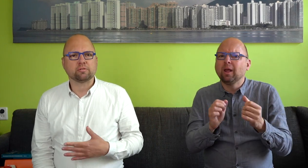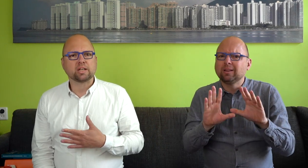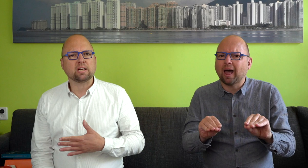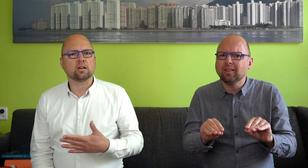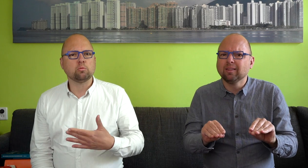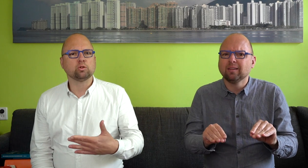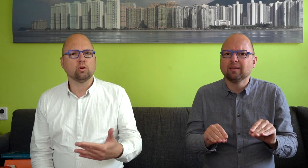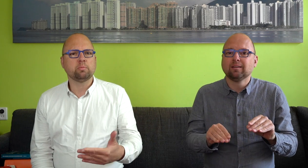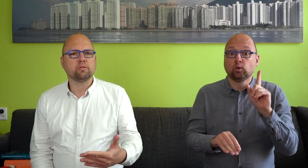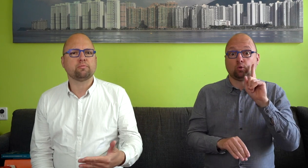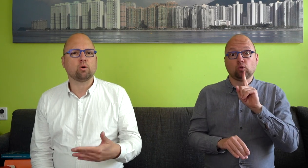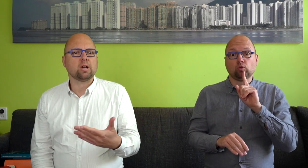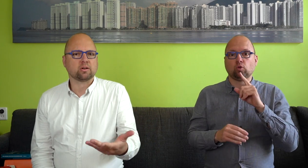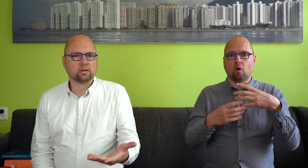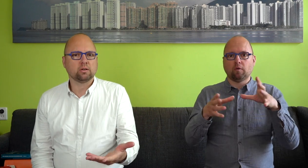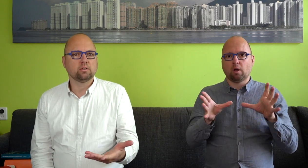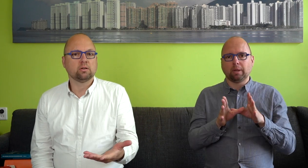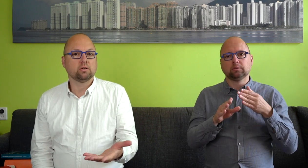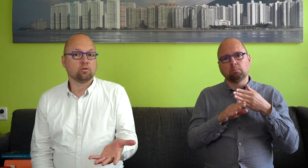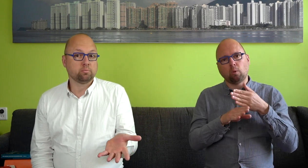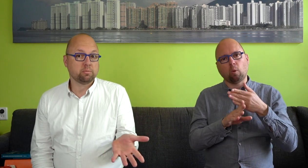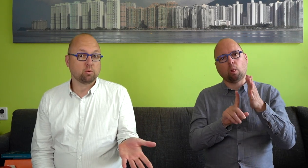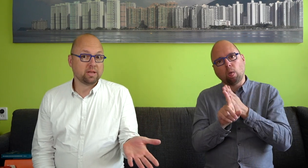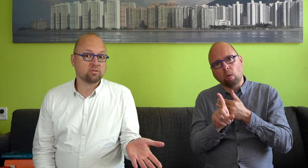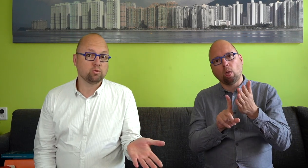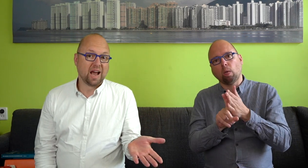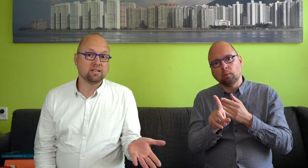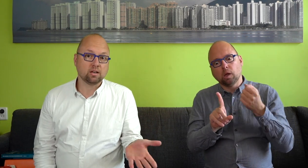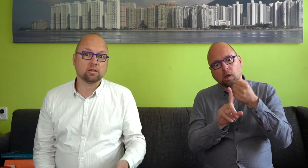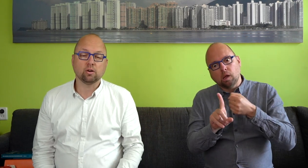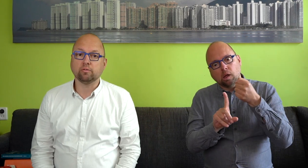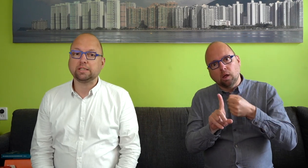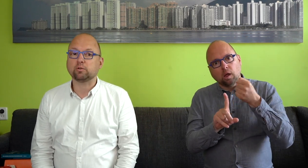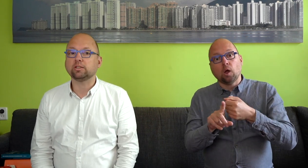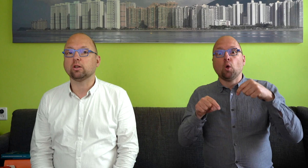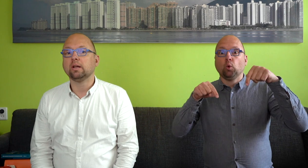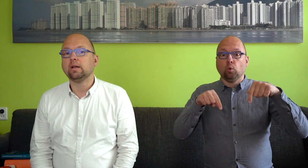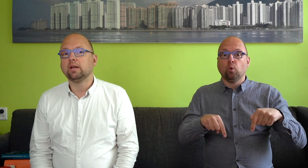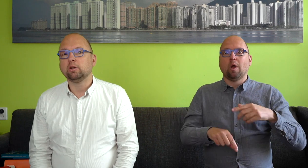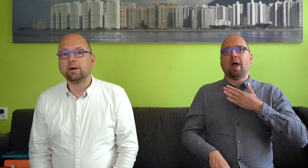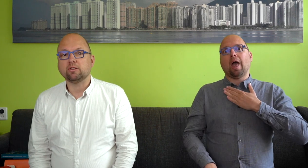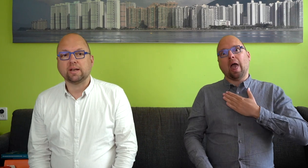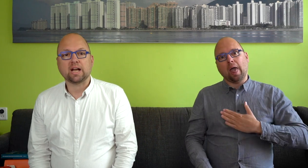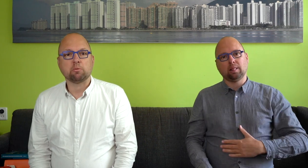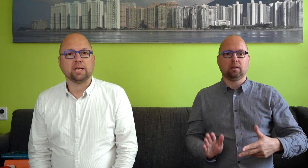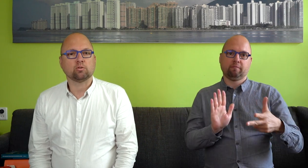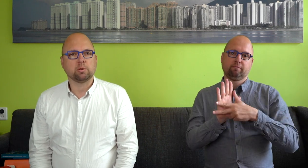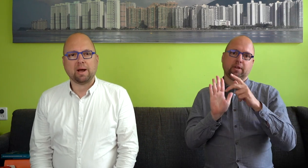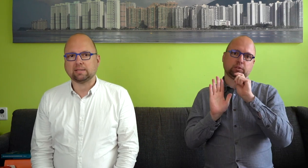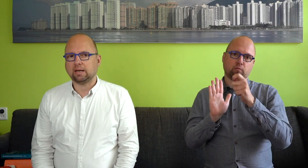verschrikkelijk lang moeten lobbyen voordat er op dit moment nu eindelijk een wetsvoorstel bij de Tweede Kamer ligt om gebarentaal